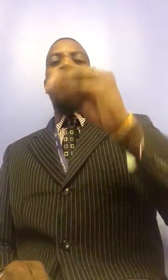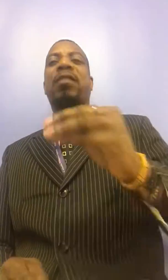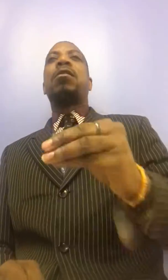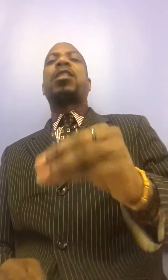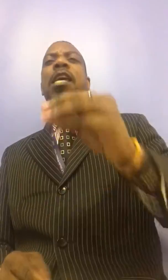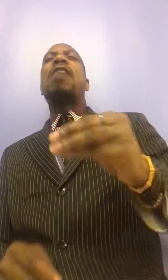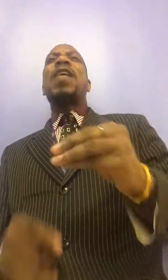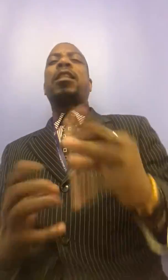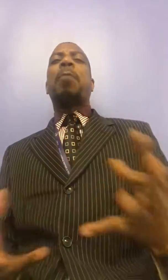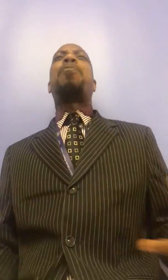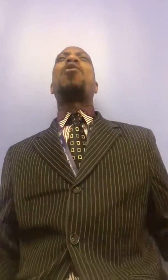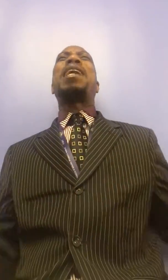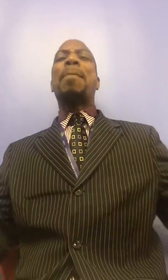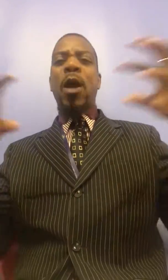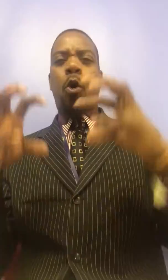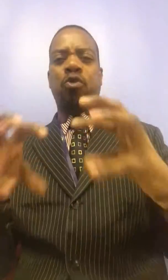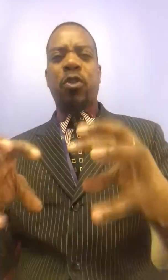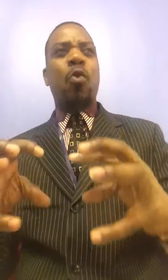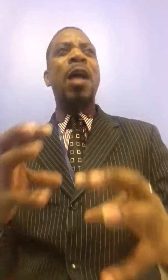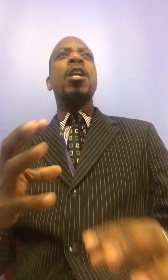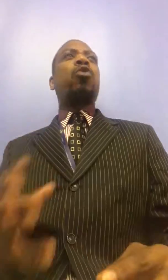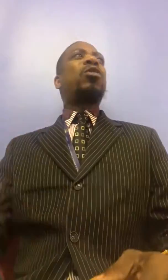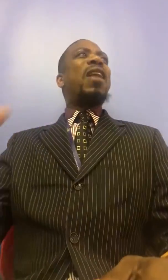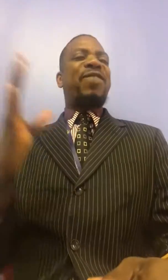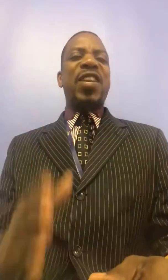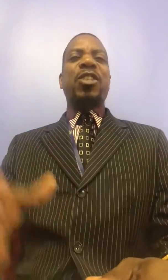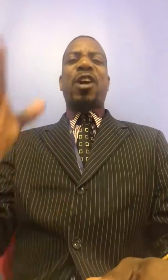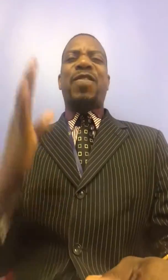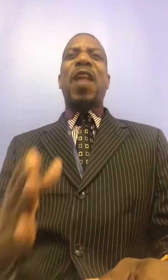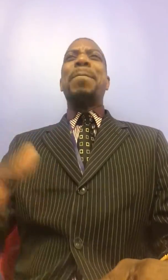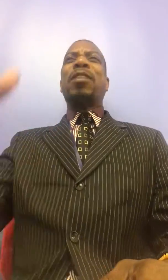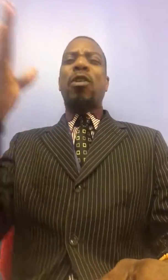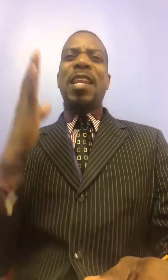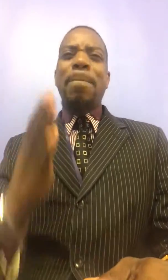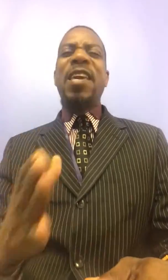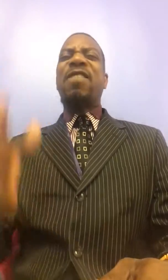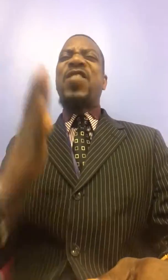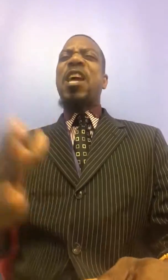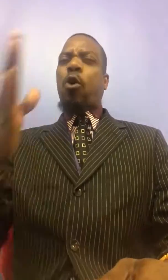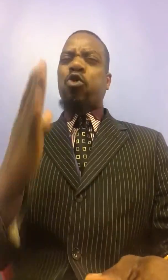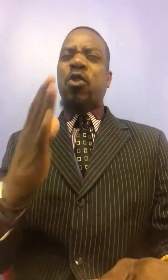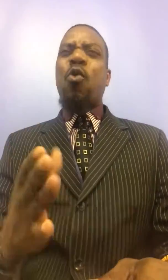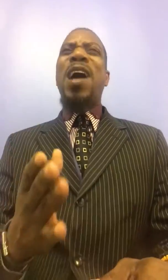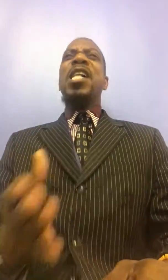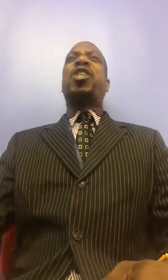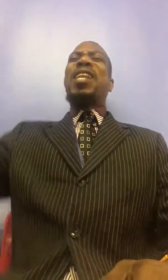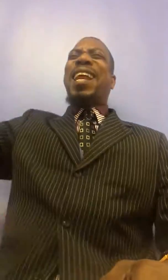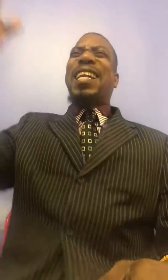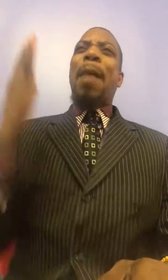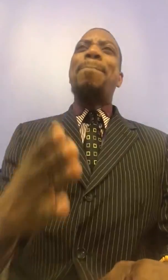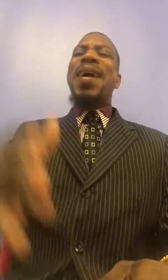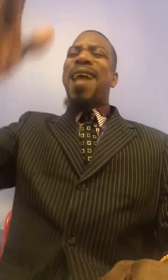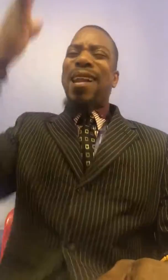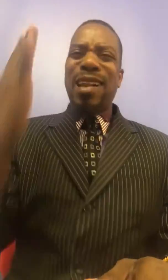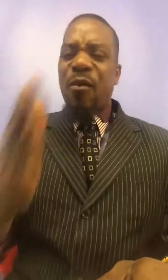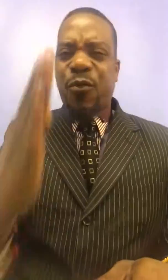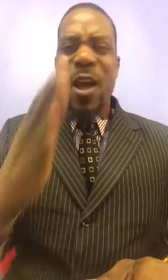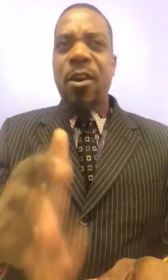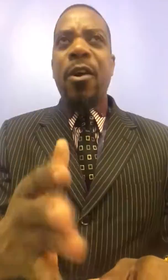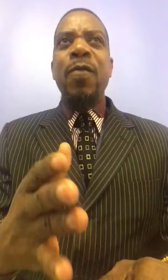maintenant. Ce qui avait été programmé contre toi, toutes les flèches enflammées de l'ennemi qui venait contre toi, je les ramène à l'envoyeur.